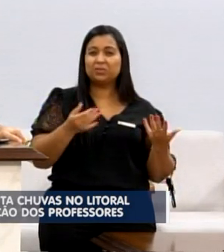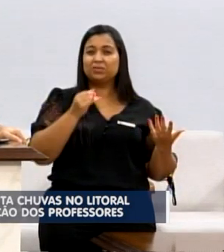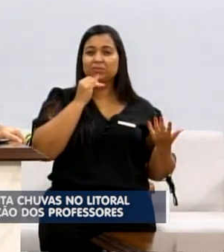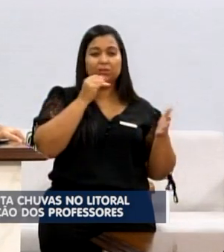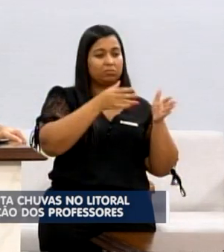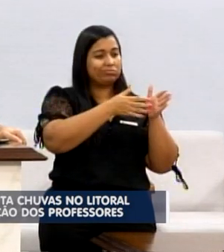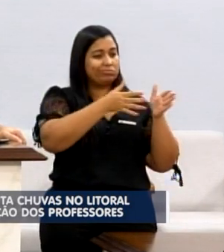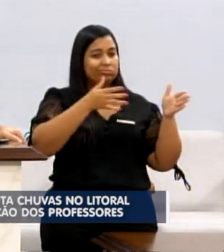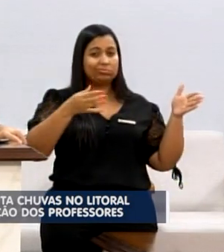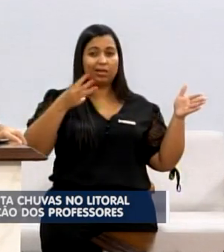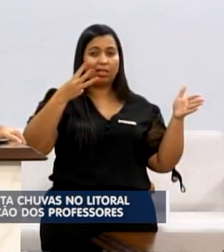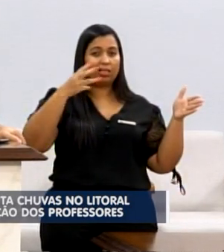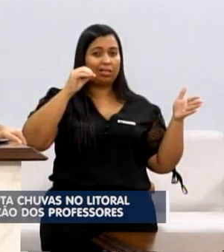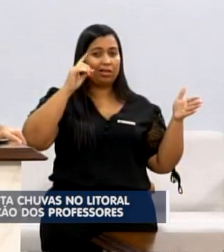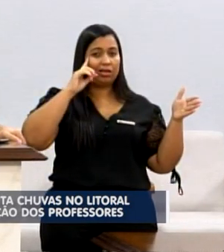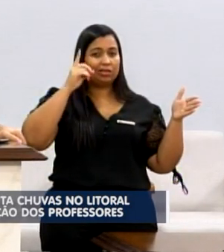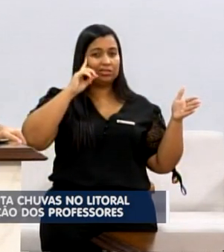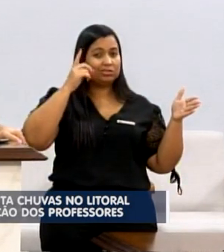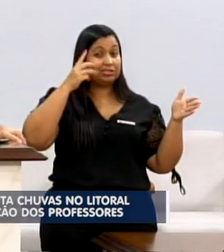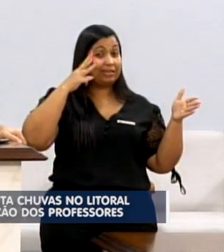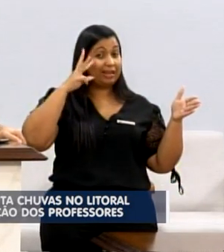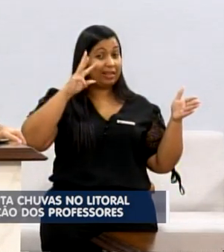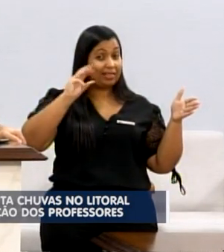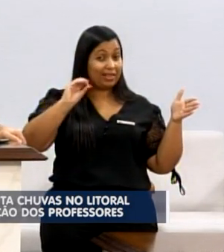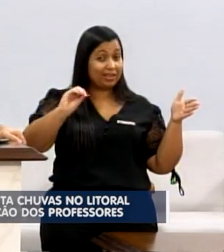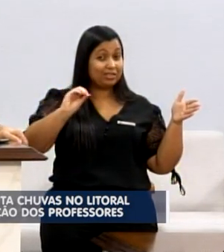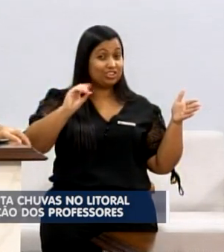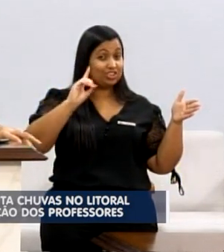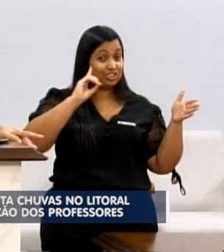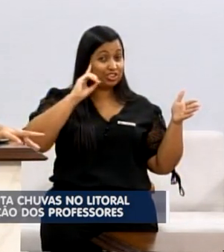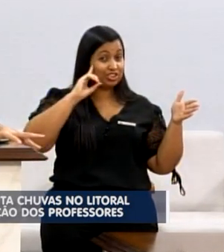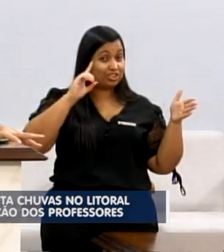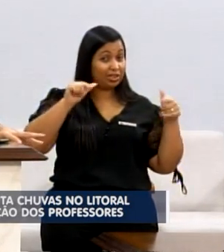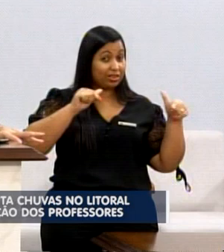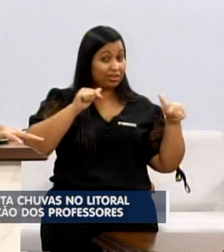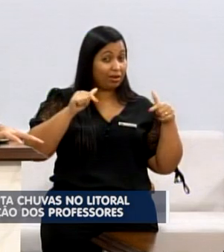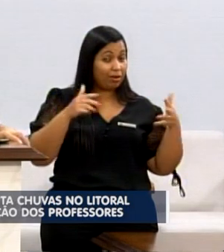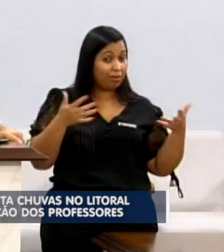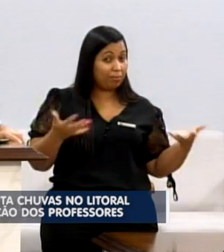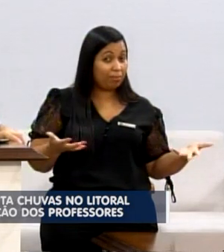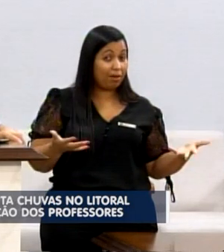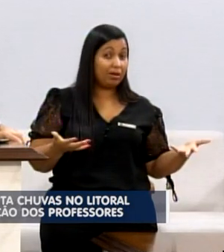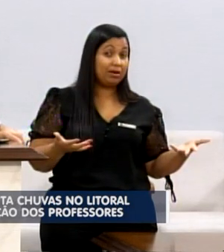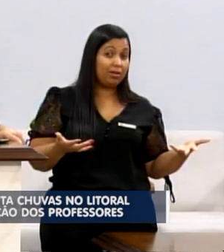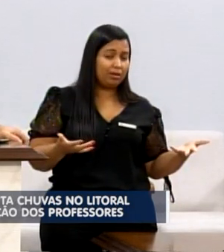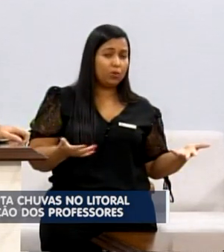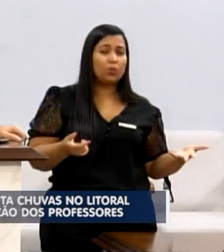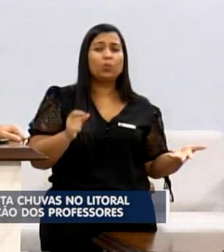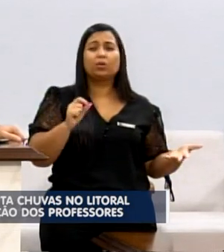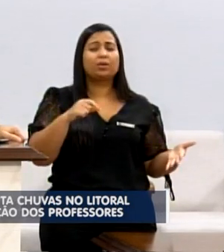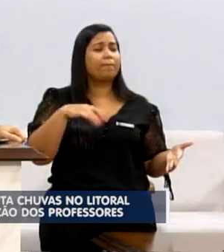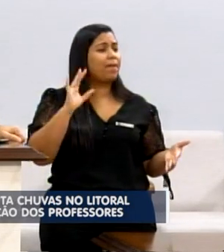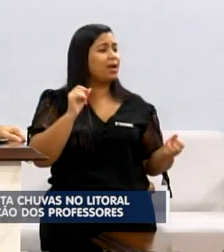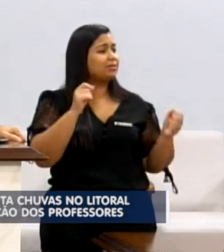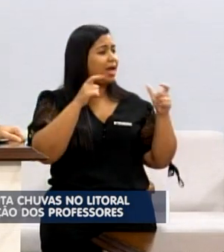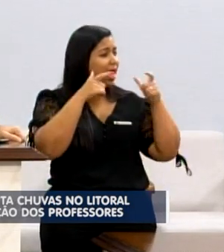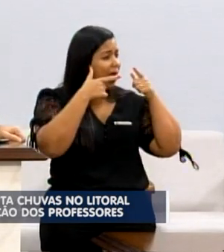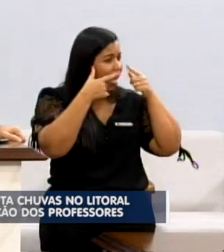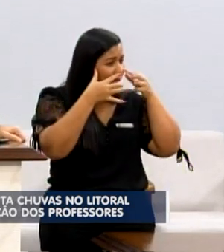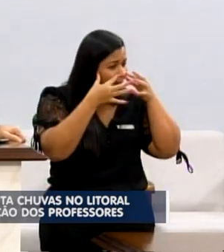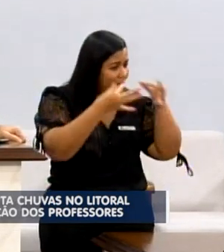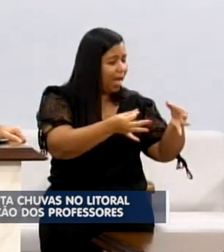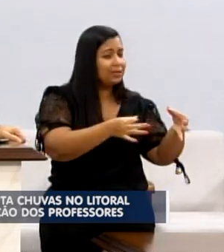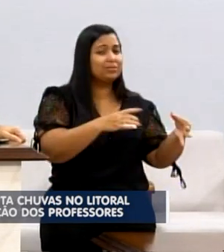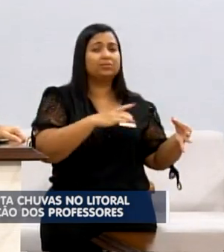dias, este valor é significativo. E o que mais chama a atenção, vereador Odélio, demais